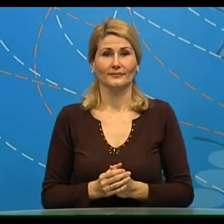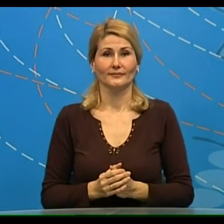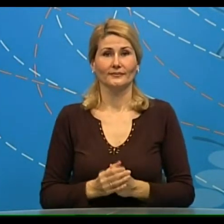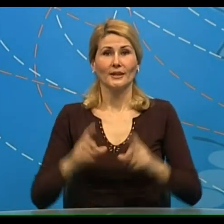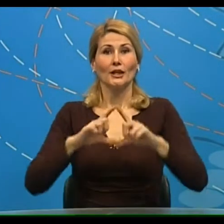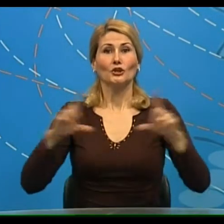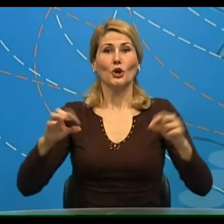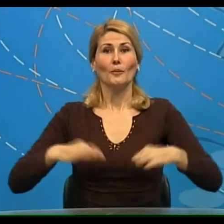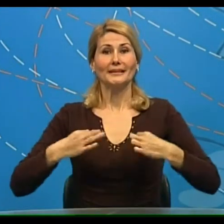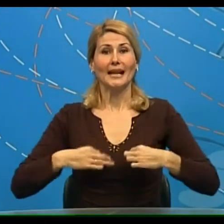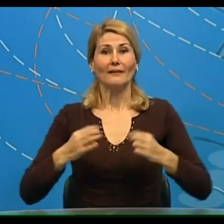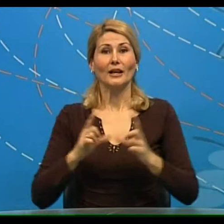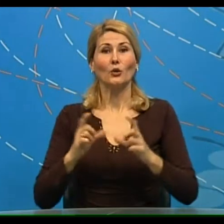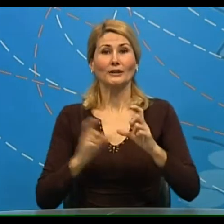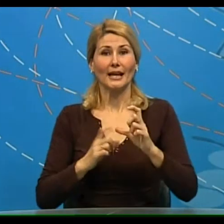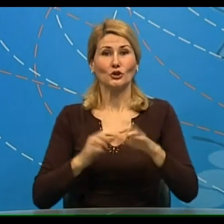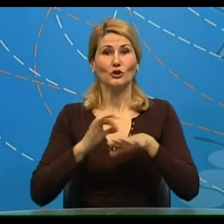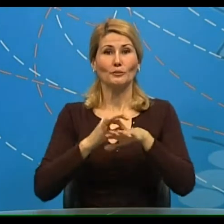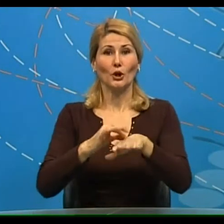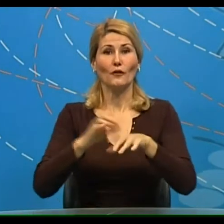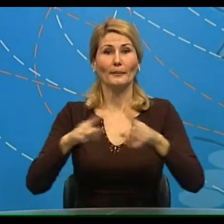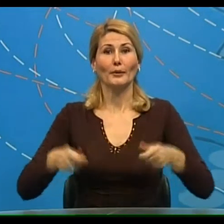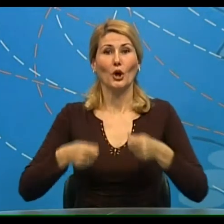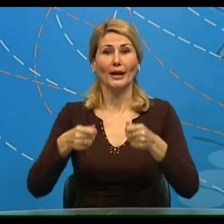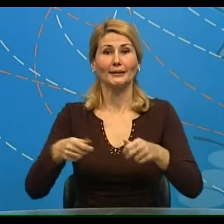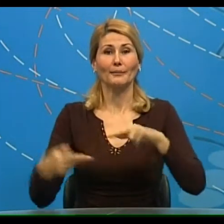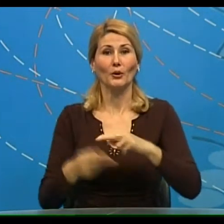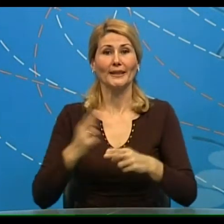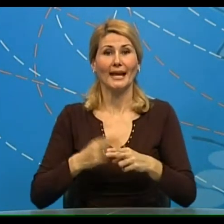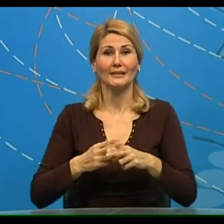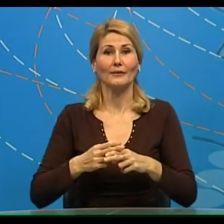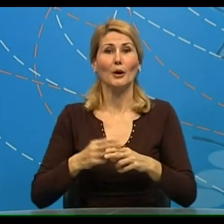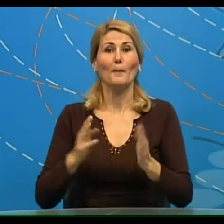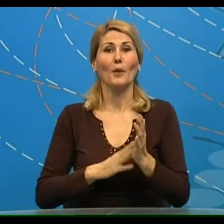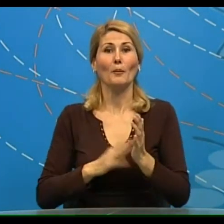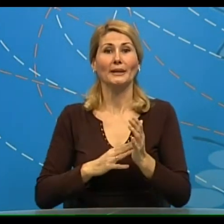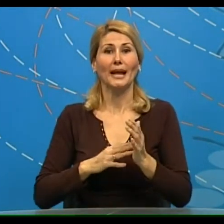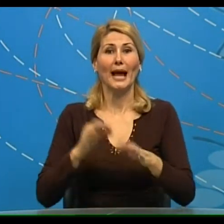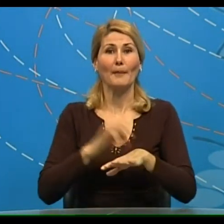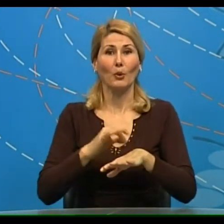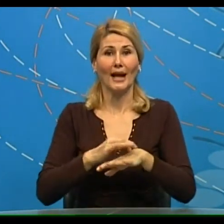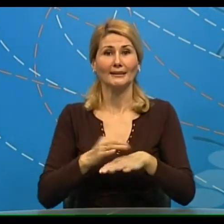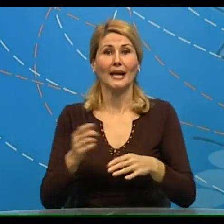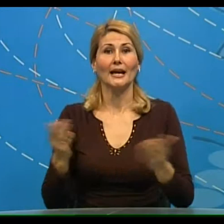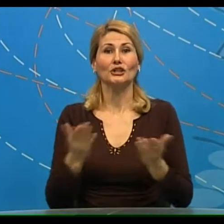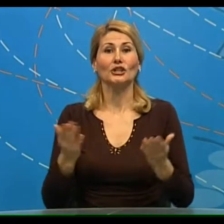Dom zdravlja u Sečnju sprovao je projekat pod nazivom Mobilna ambulanta, čije osnovni cilj